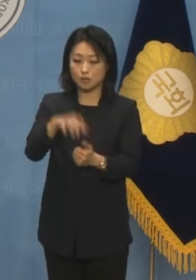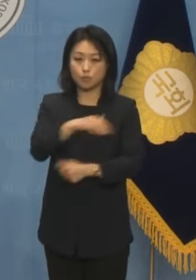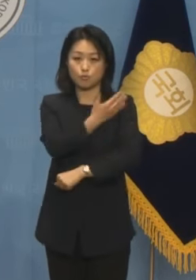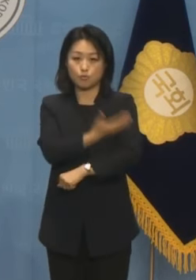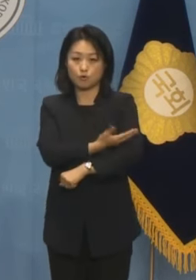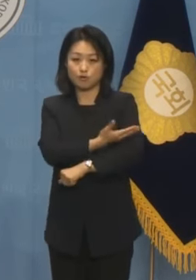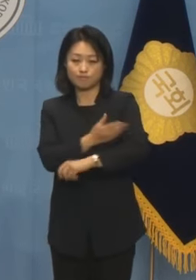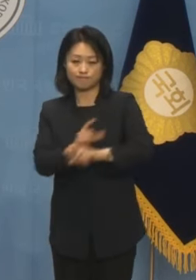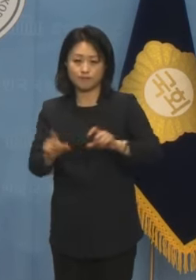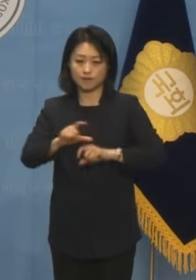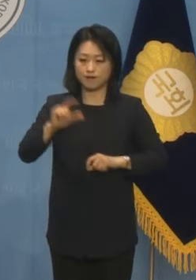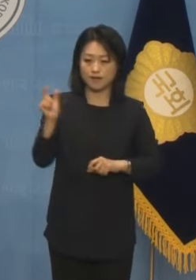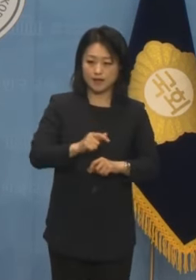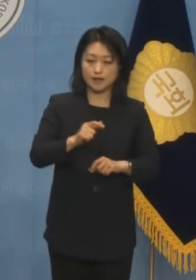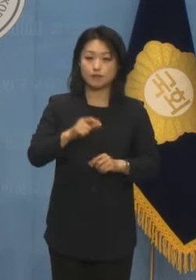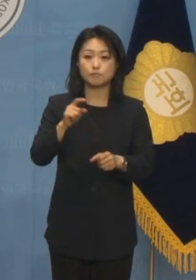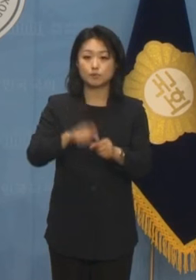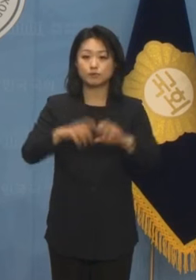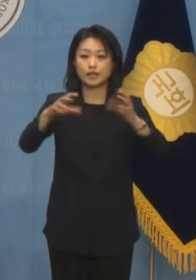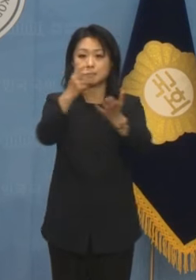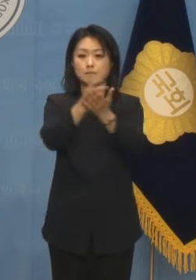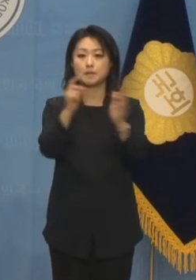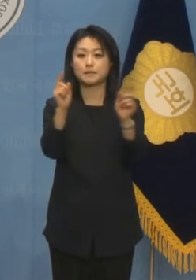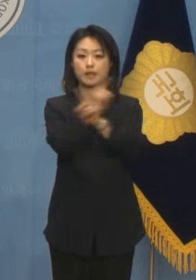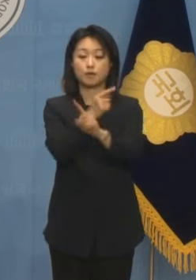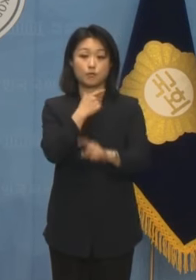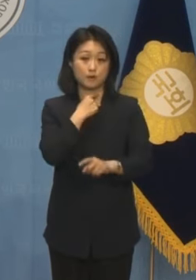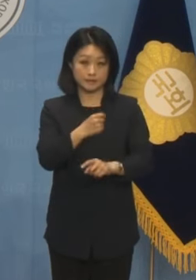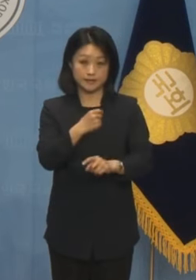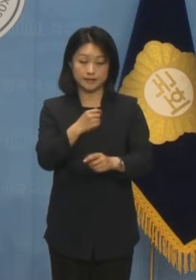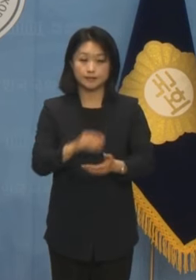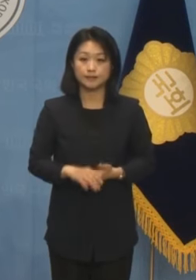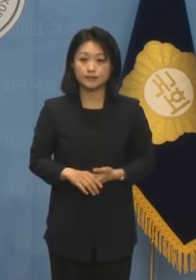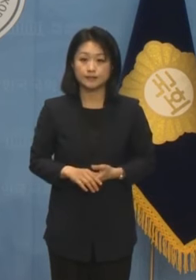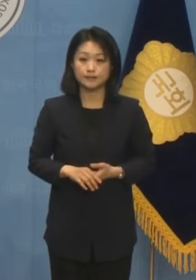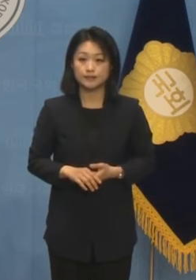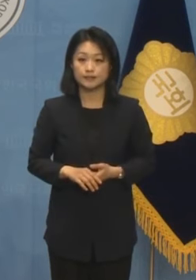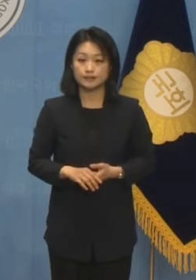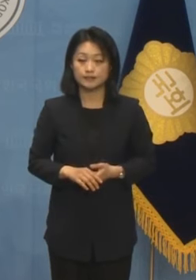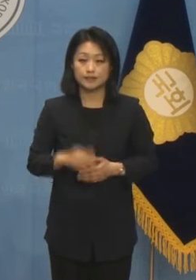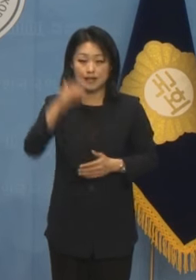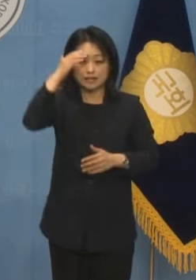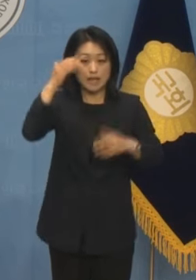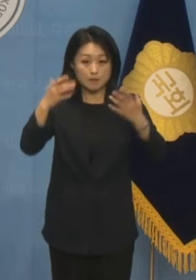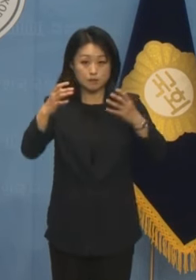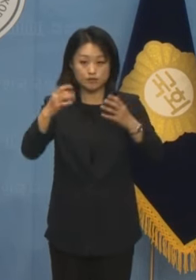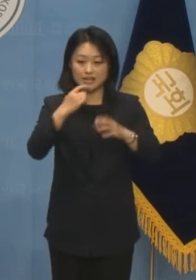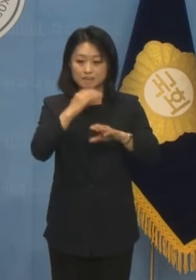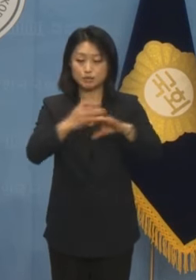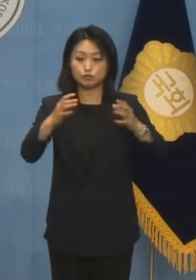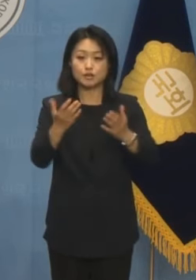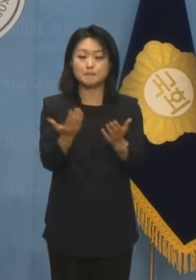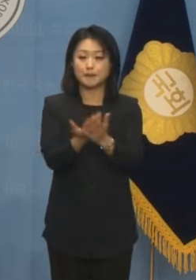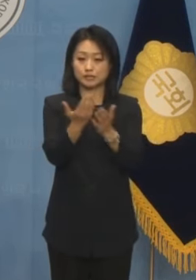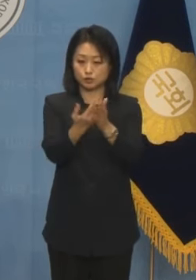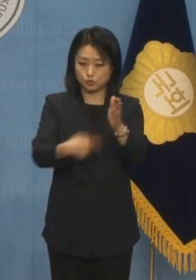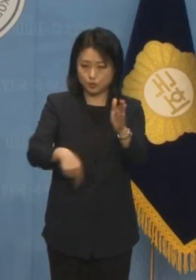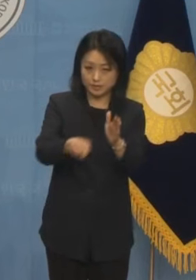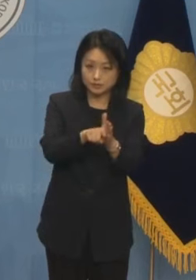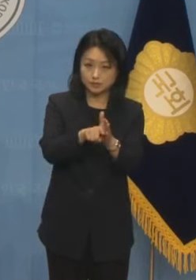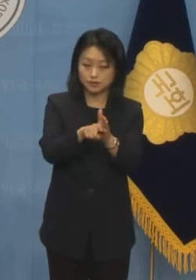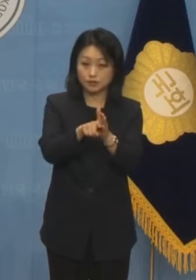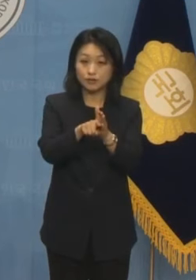개헌에 앞장서겠습니다. 현 시기 권력구조의 폐해와 대한민국의 민주주의 발전을 위해 더 이상